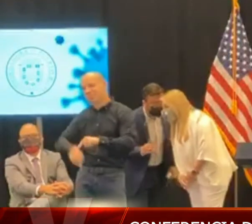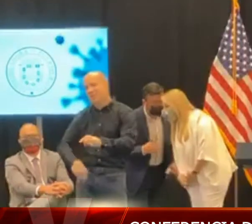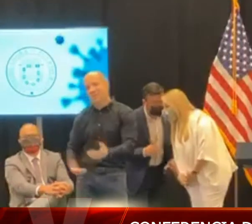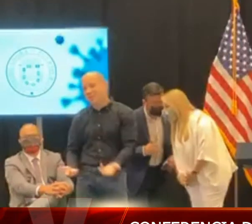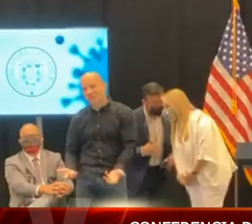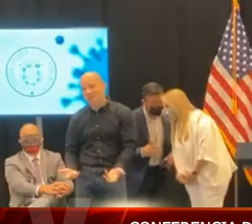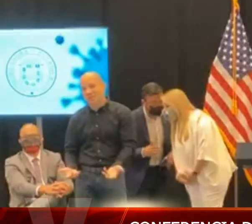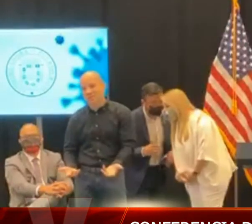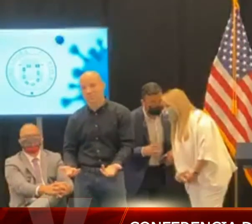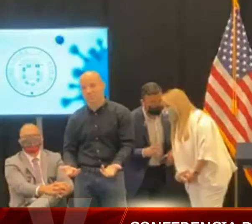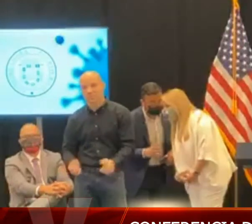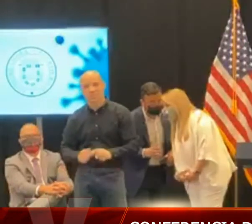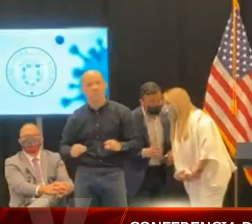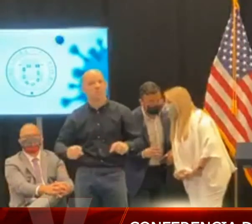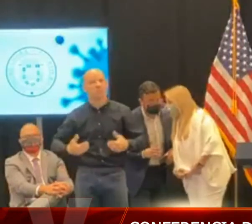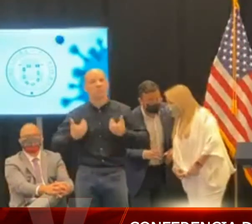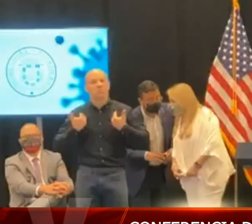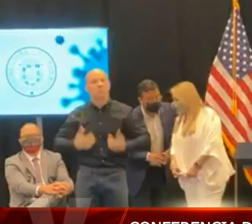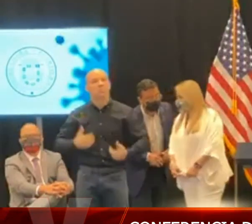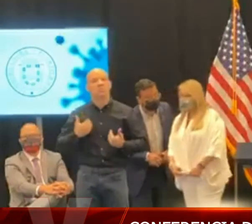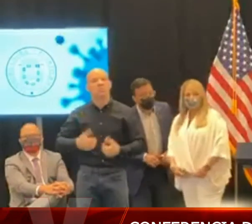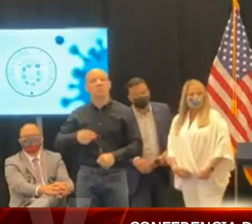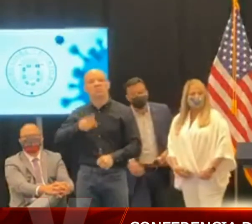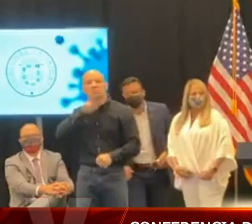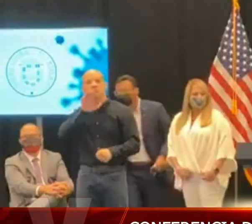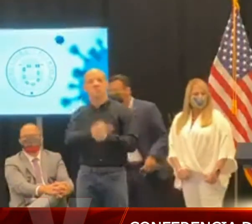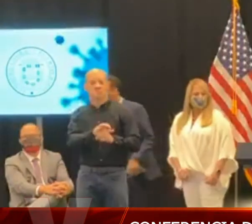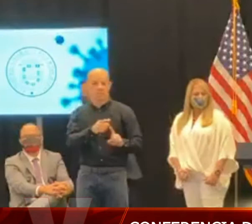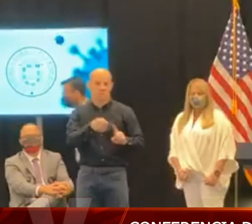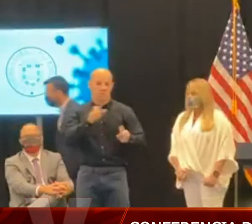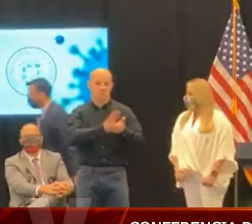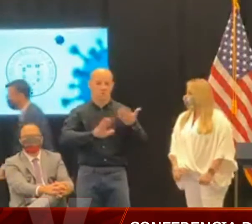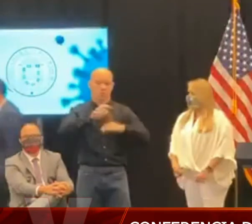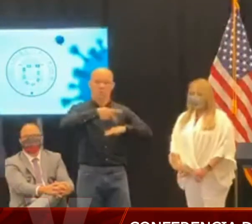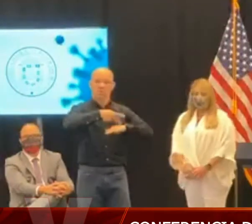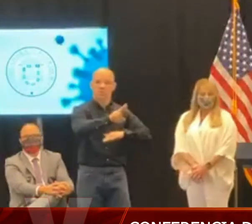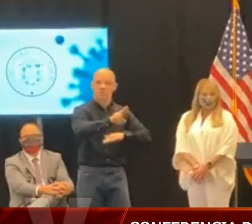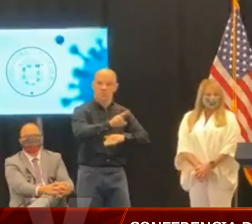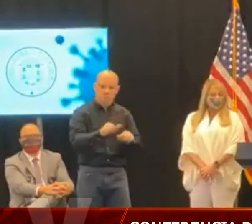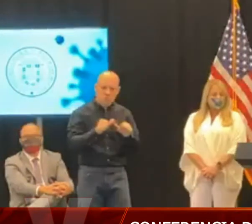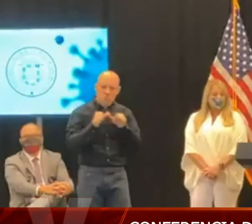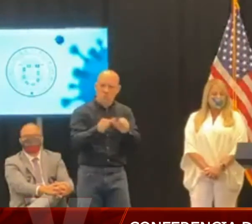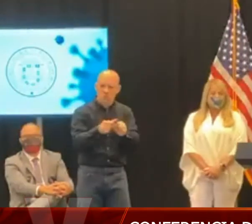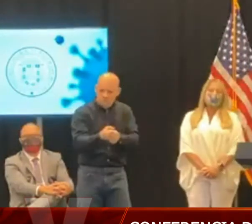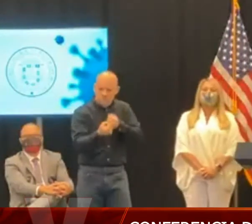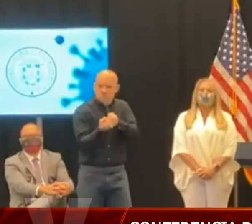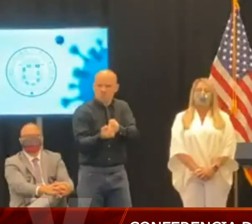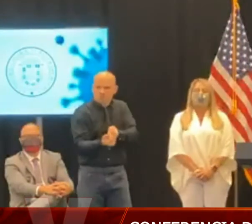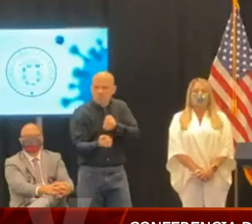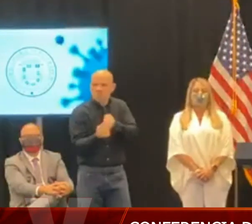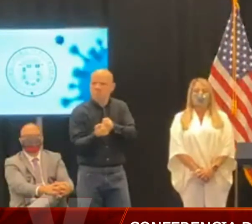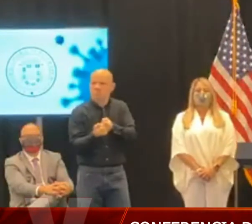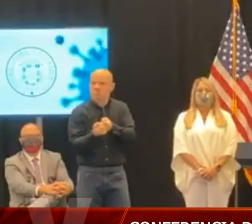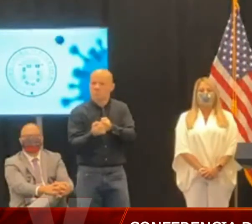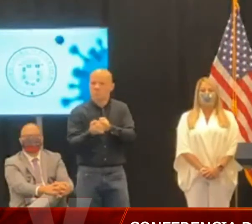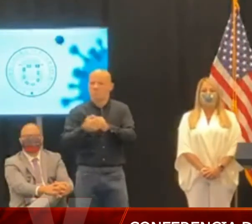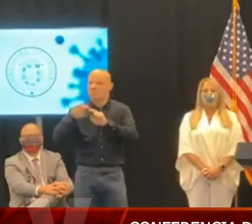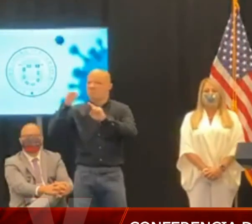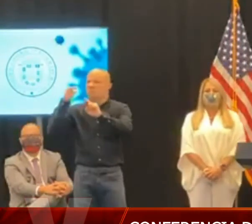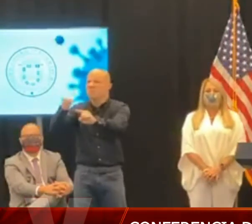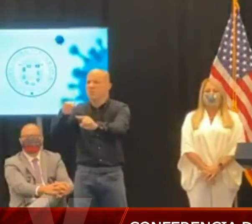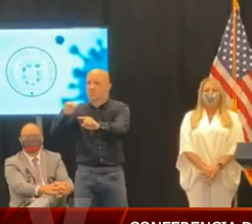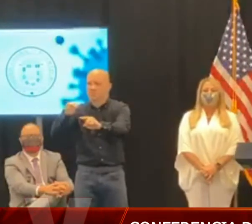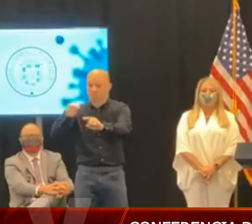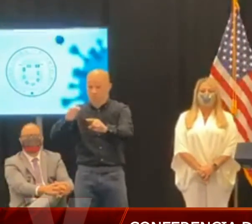que continuaré aportando desde la Universidad de Puerto Rico para evitar contagios y salvar vidas hasta el final.